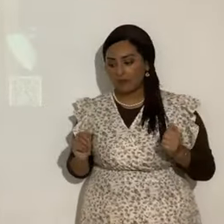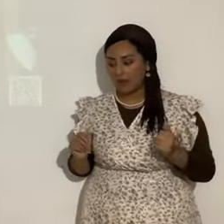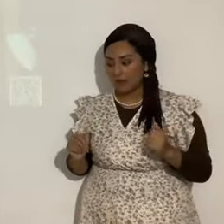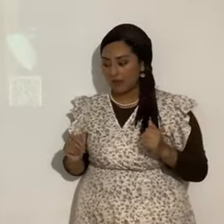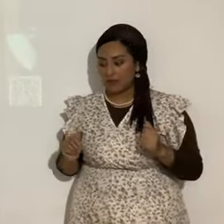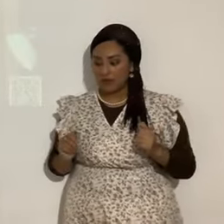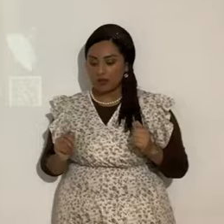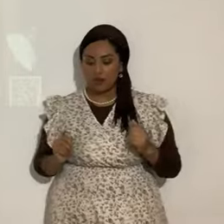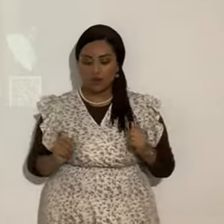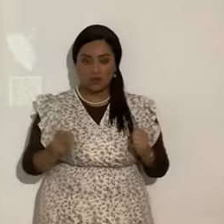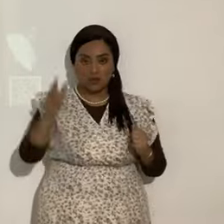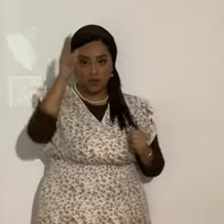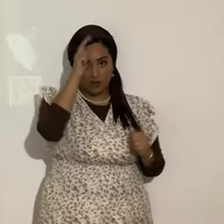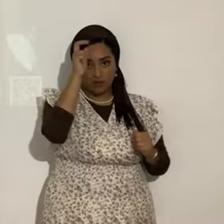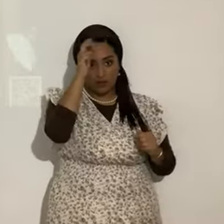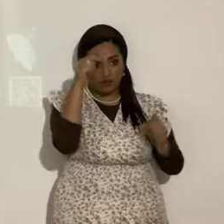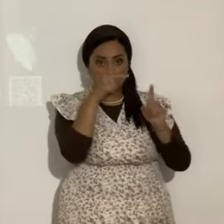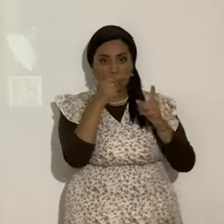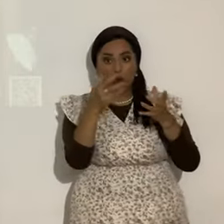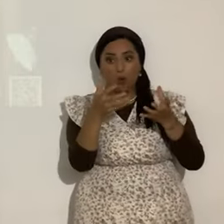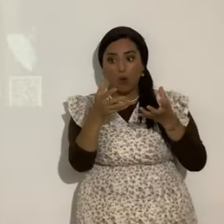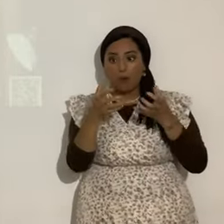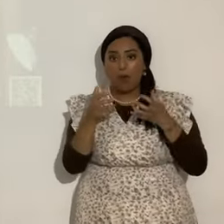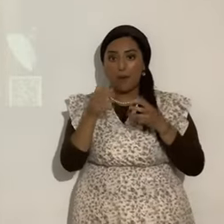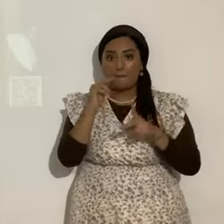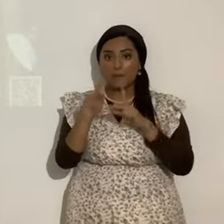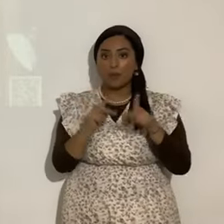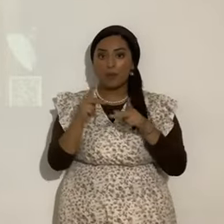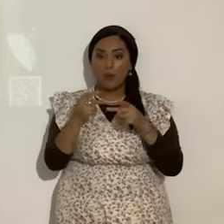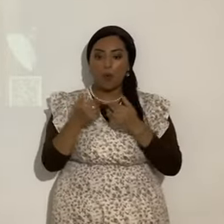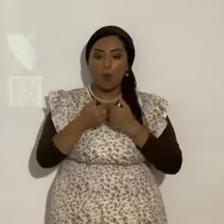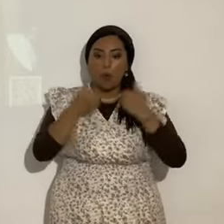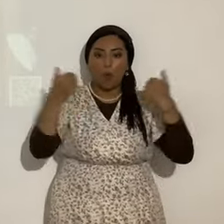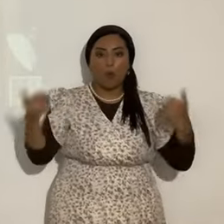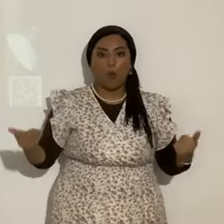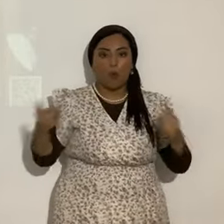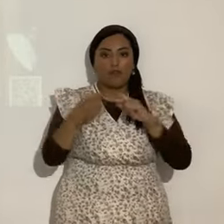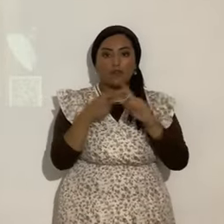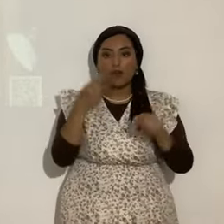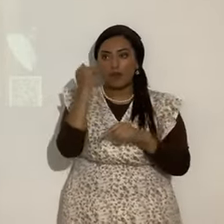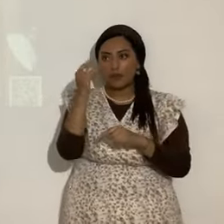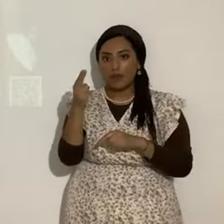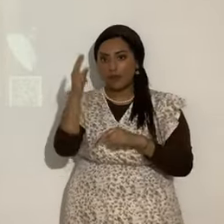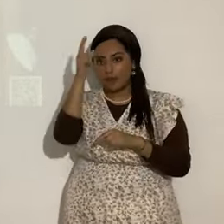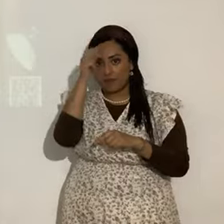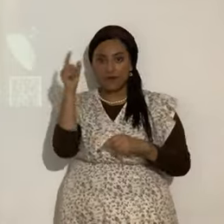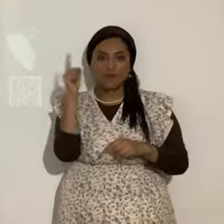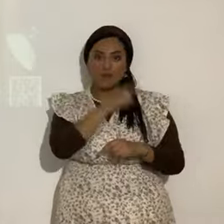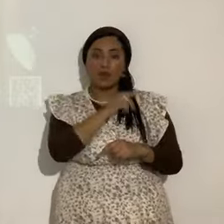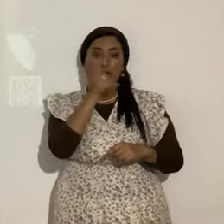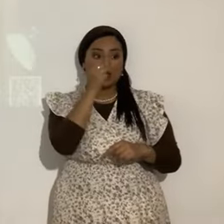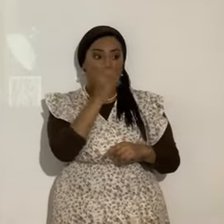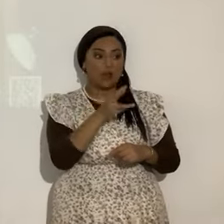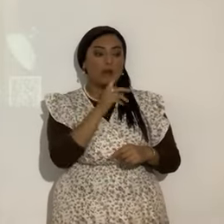el diablo lo que busca es alejar a la gente de Yahweh el diablo es mentiroso Yahweh es verdad quien es Yahshua